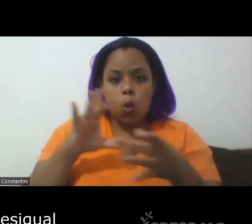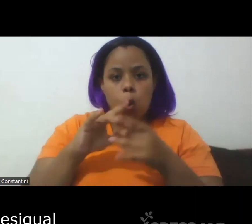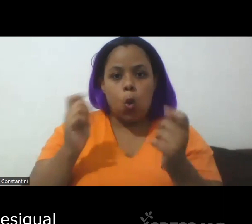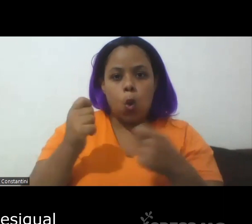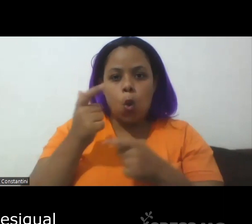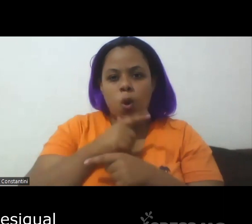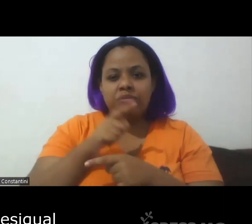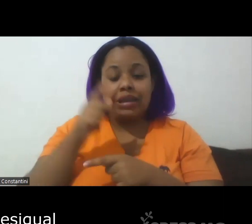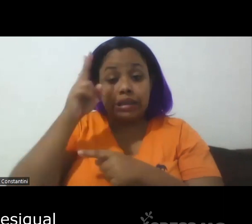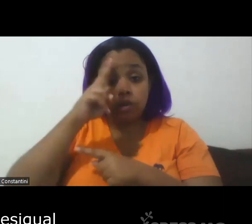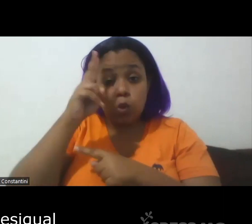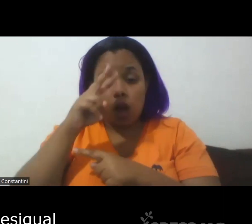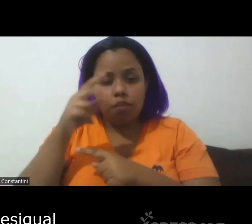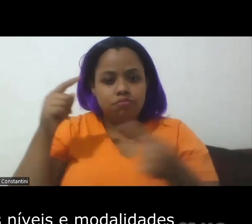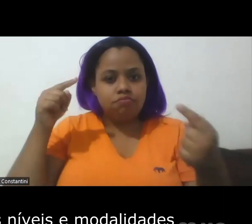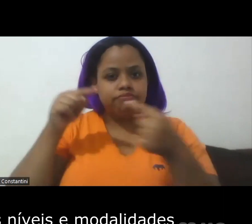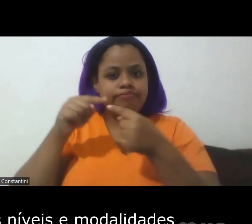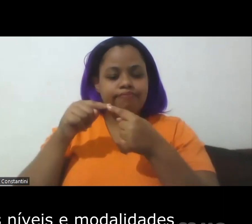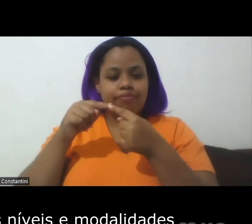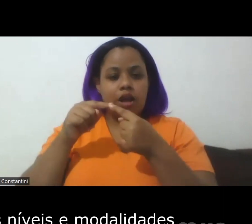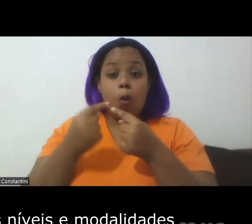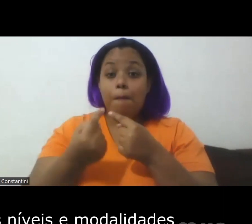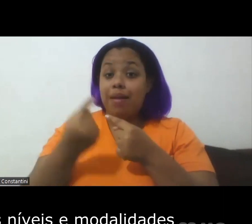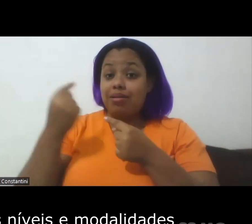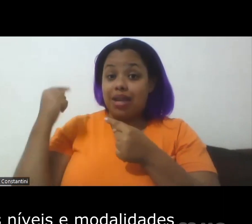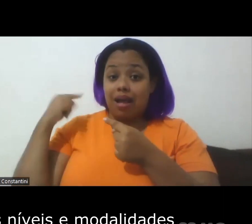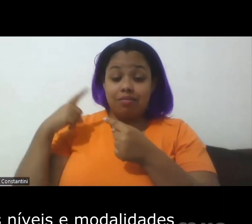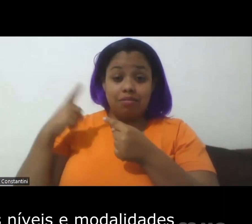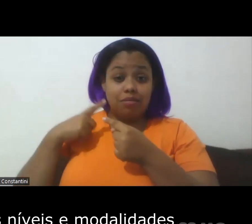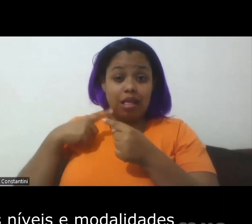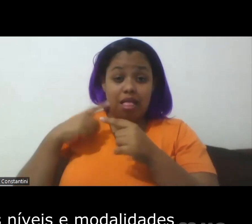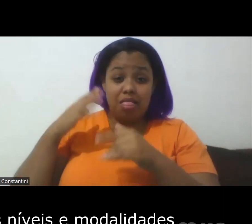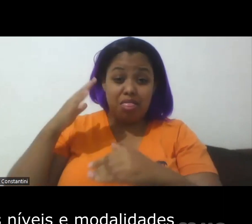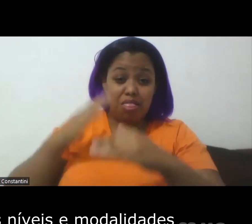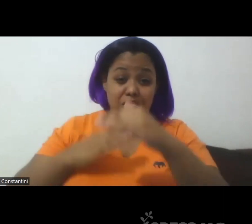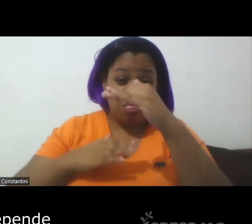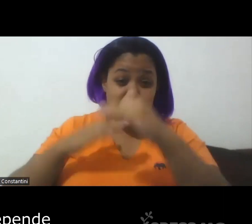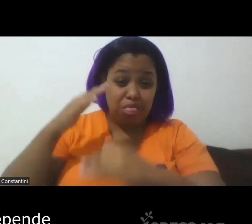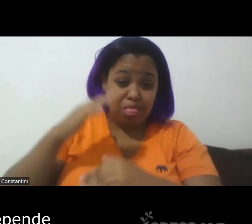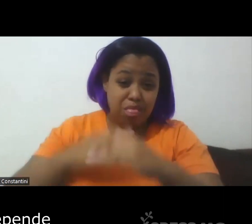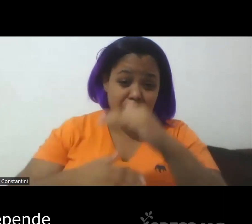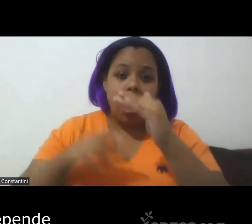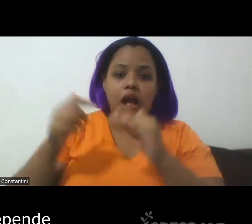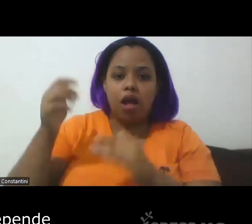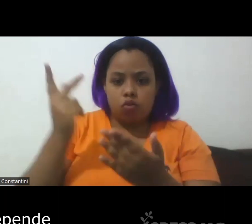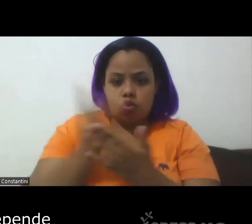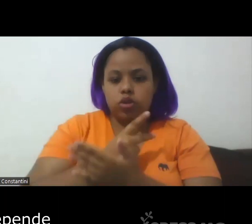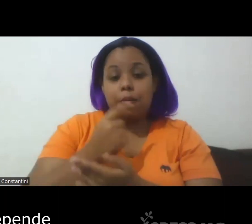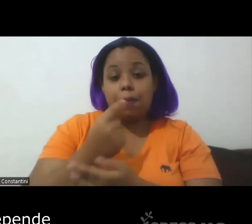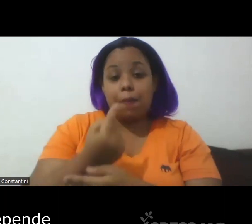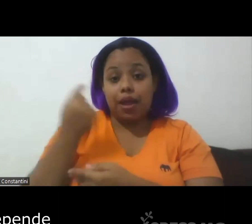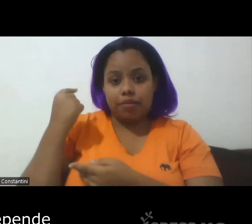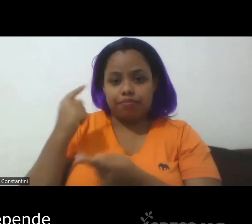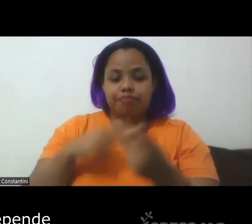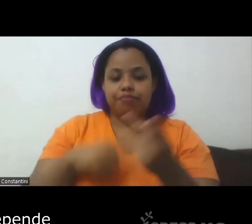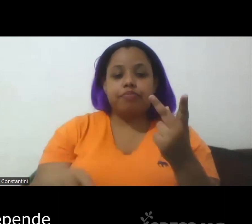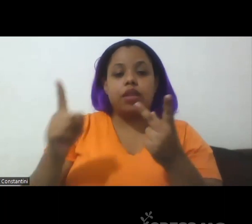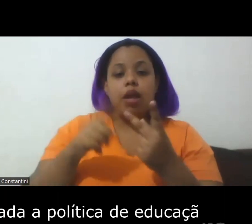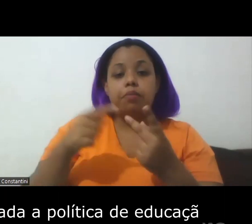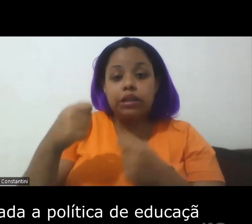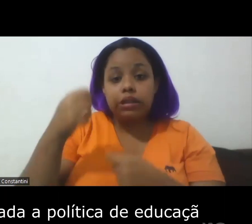de forma desigual em relação aos diferentes níveis e modalidades, que ela depende